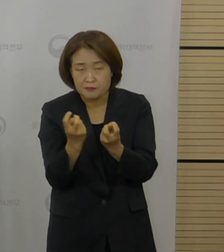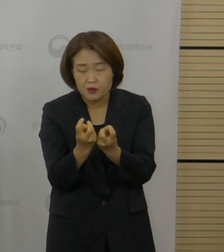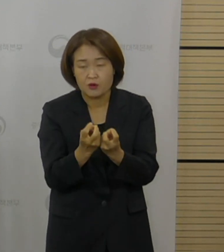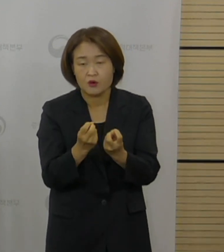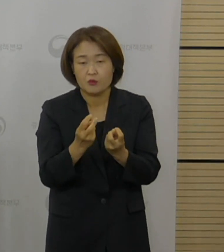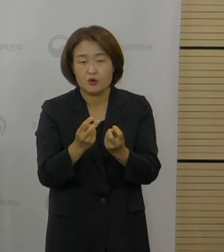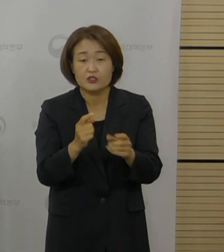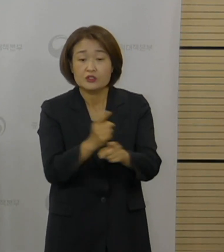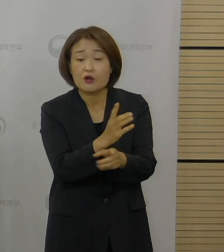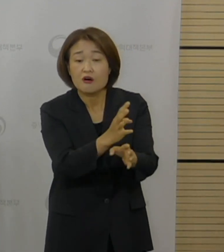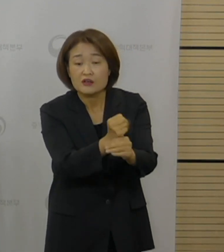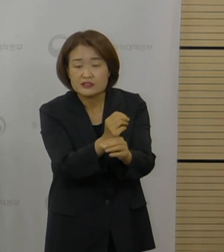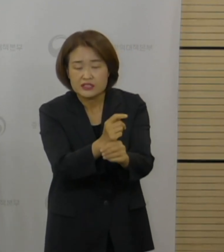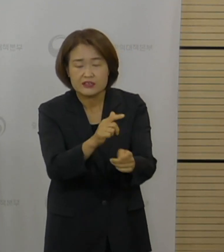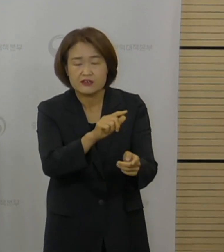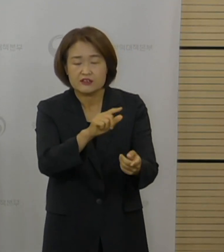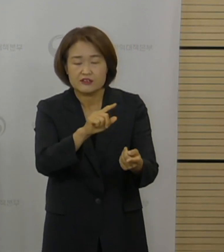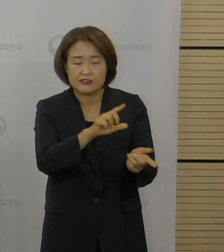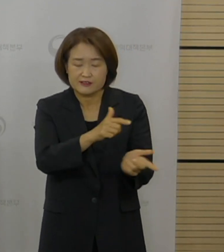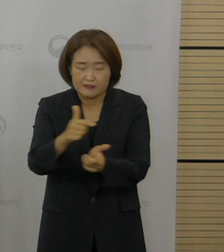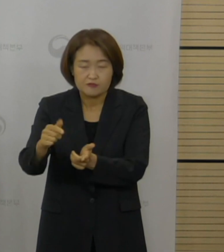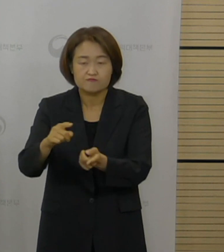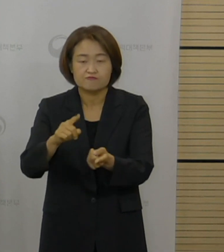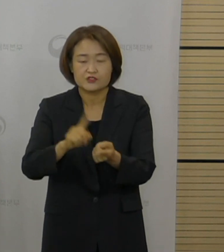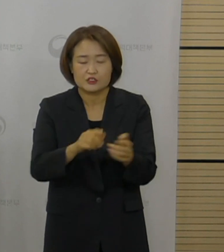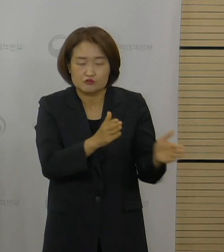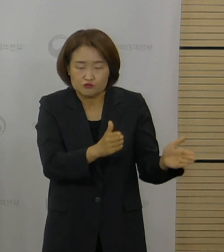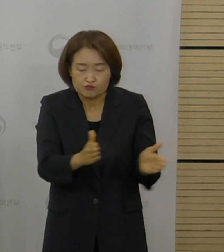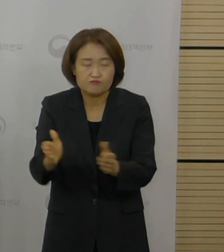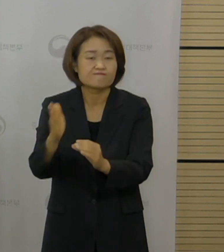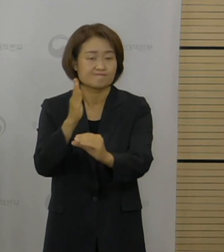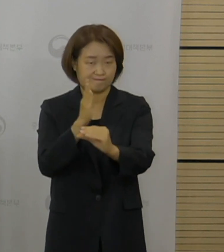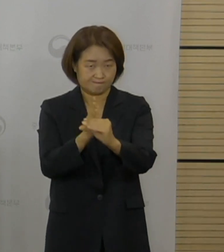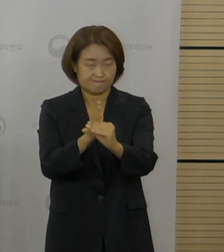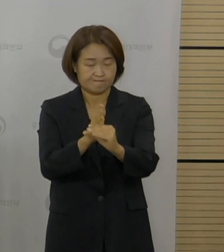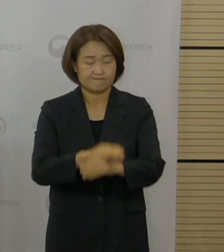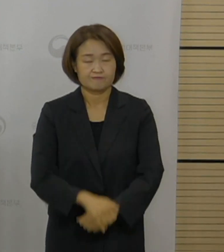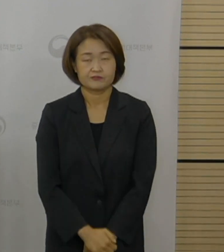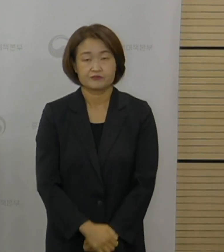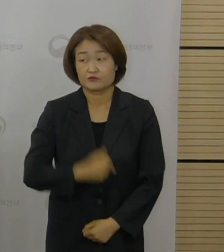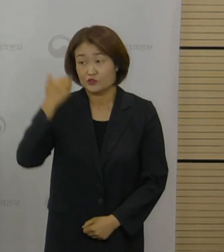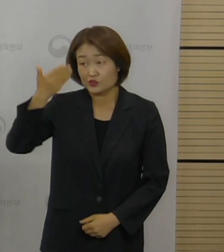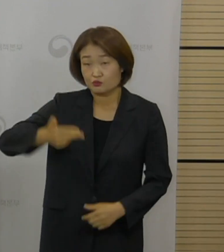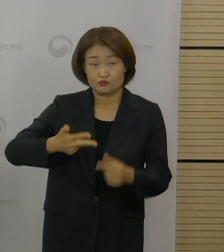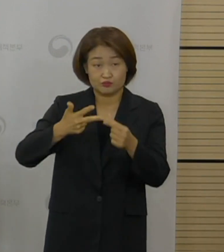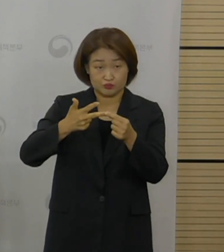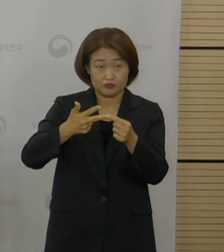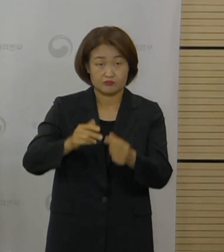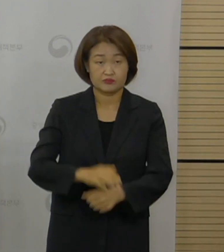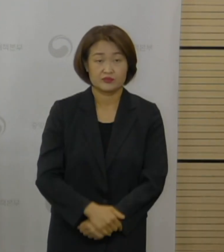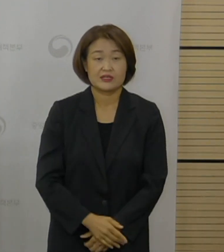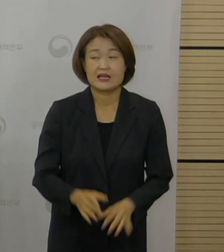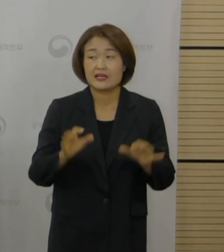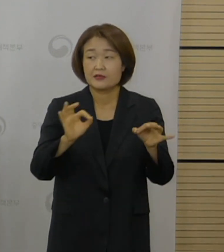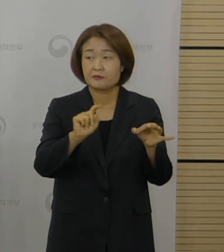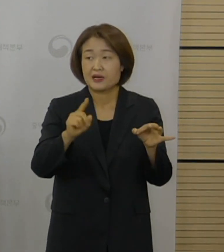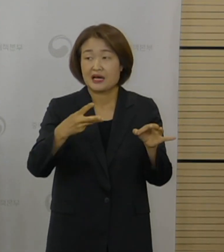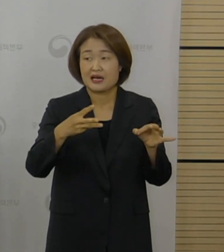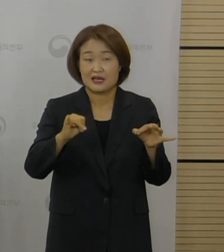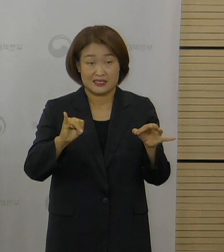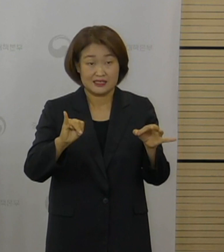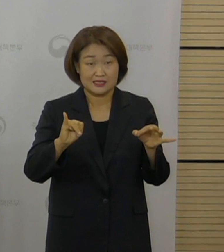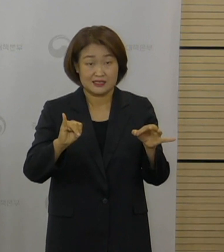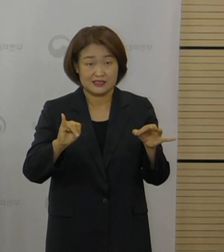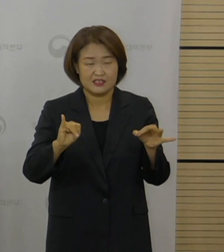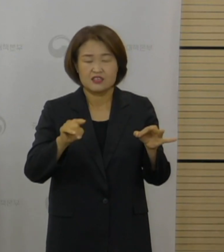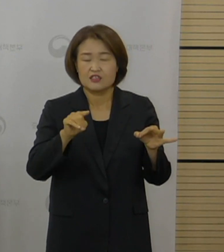치료 지침 등에 대해서 마련 중에 있다는 부분을 말씀을 드립니다. 일곱 번째 질문 코리아 헤럴드 김아린 기자님도 위험